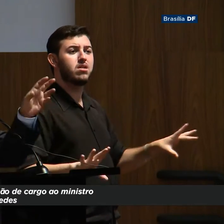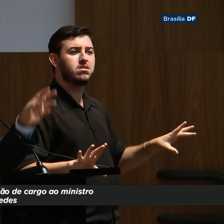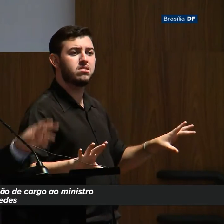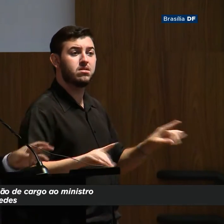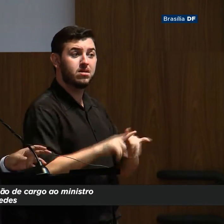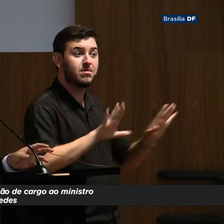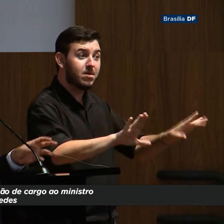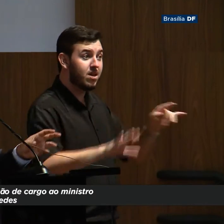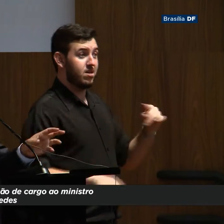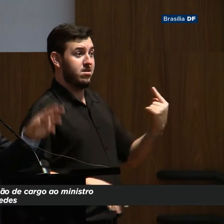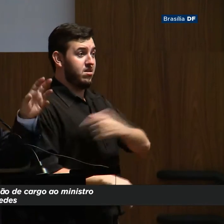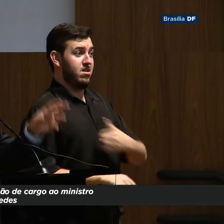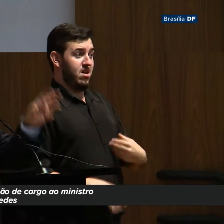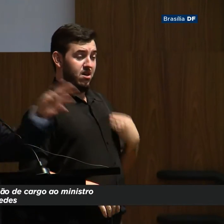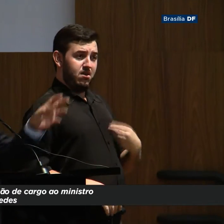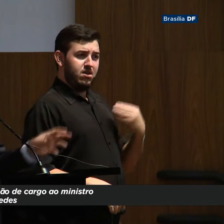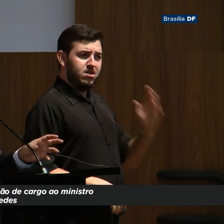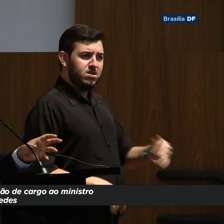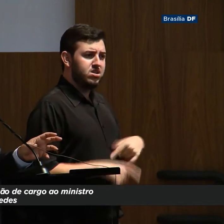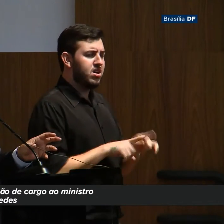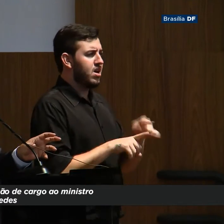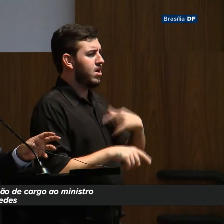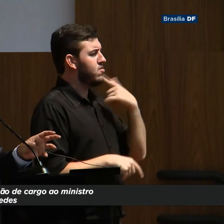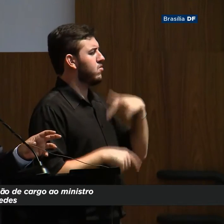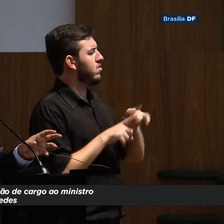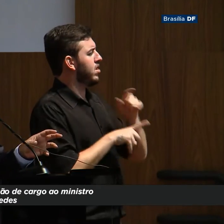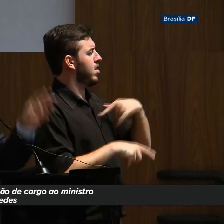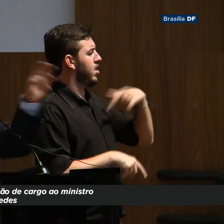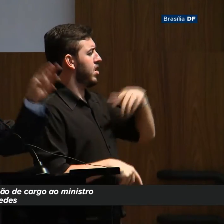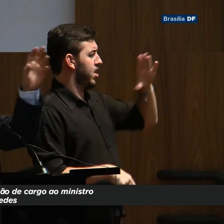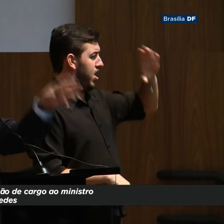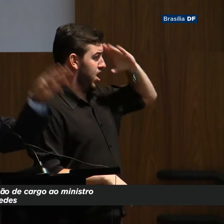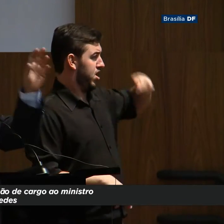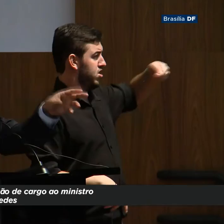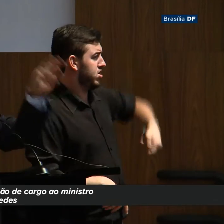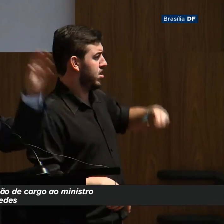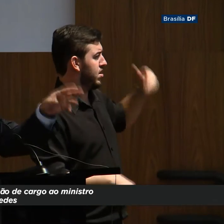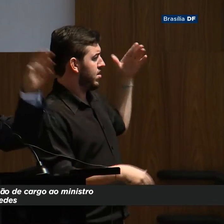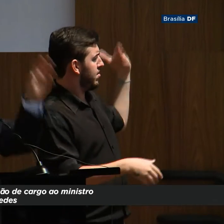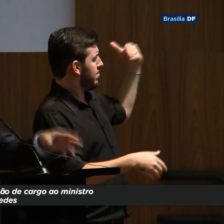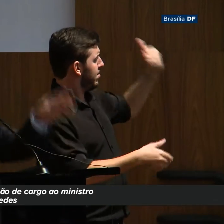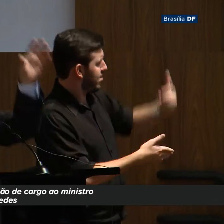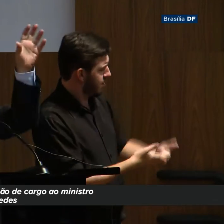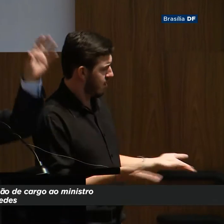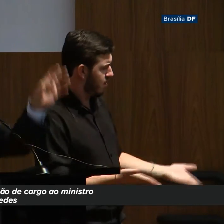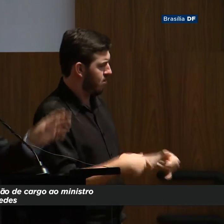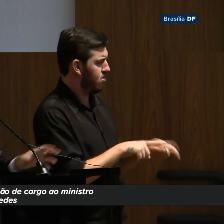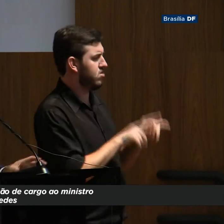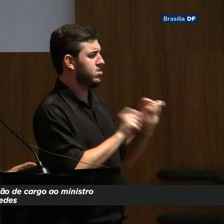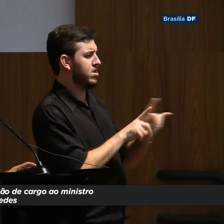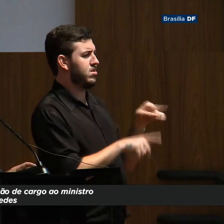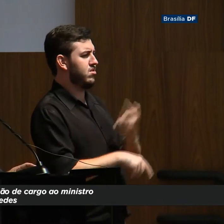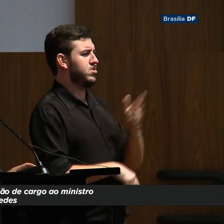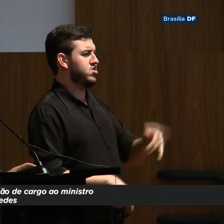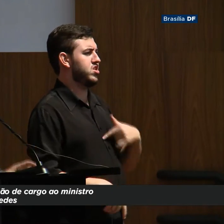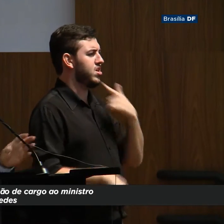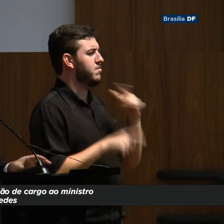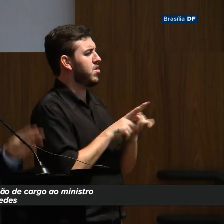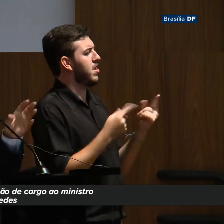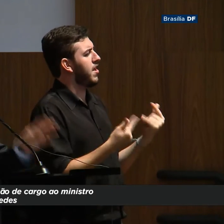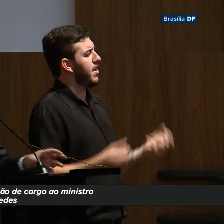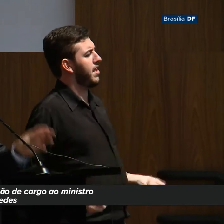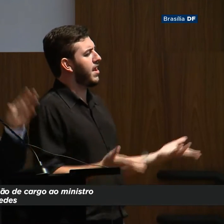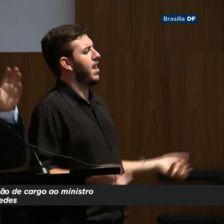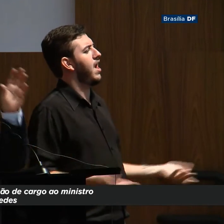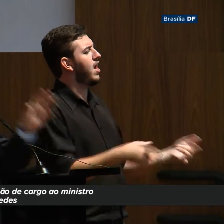20 anos, durante o regime militar, de gastos e infraestrutura. Celebrados, Eletrobras, Ciderbras, Portobras, Nuclebras, gastos com infraestrutura física,